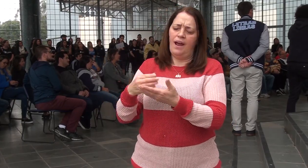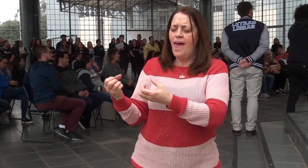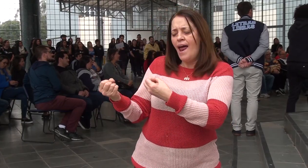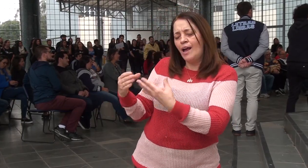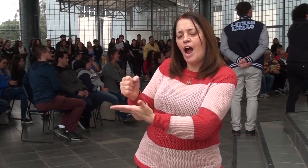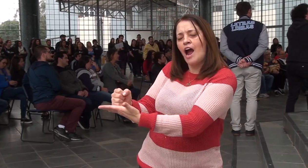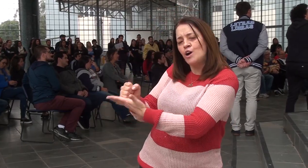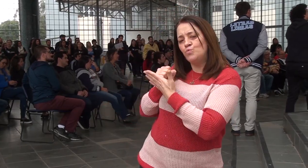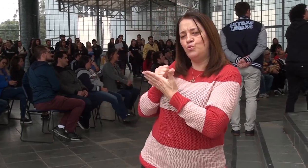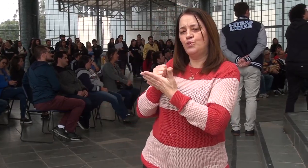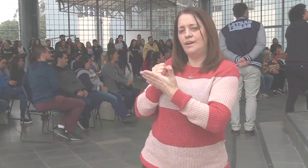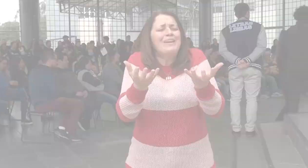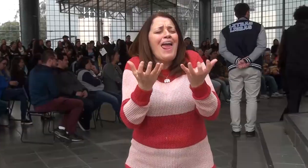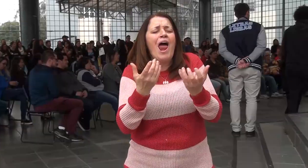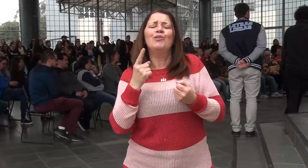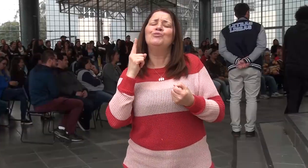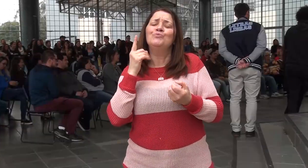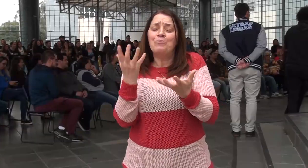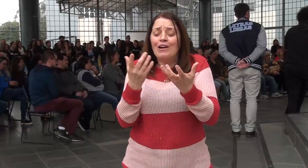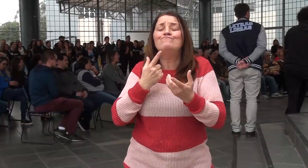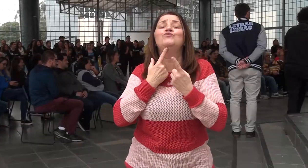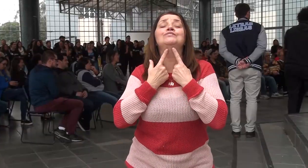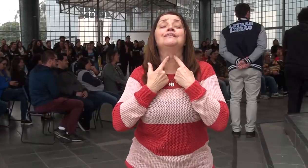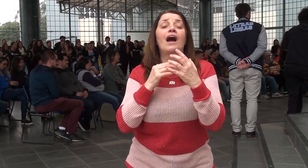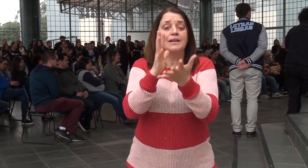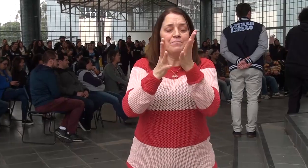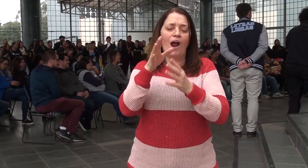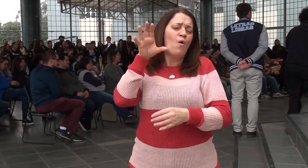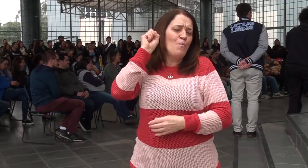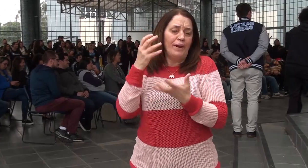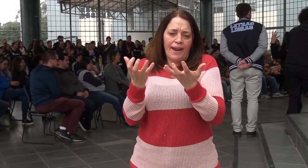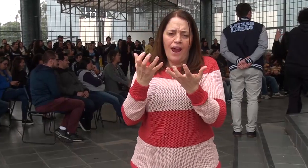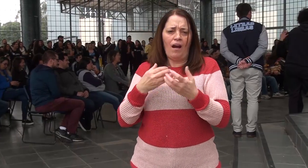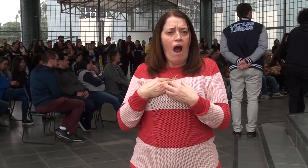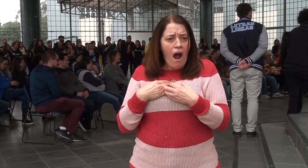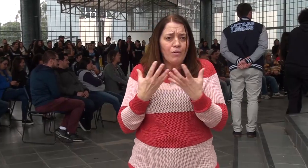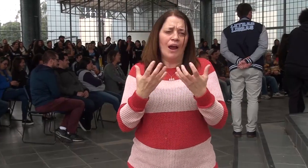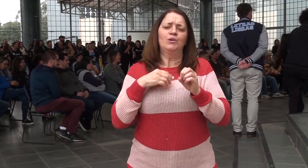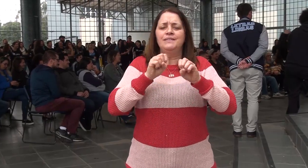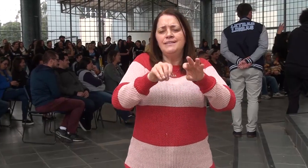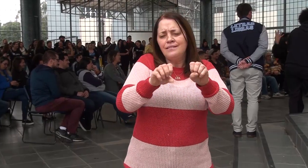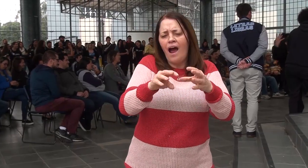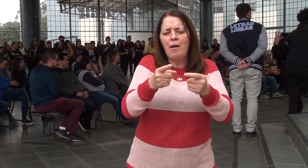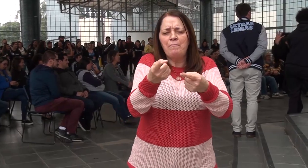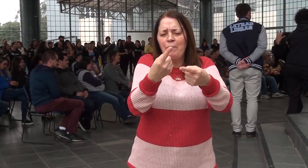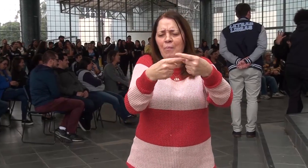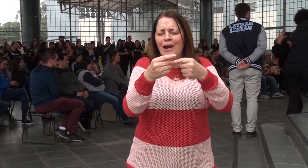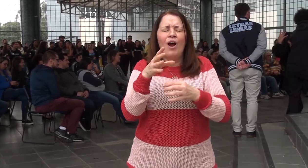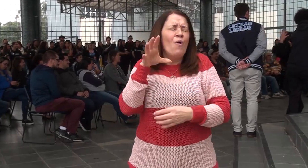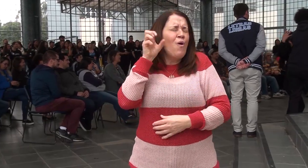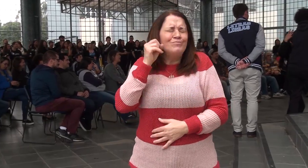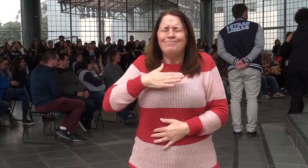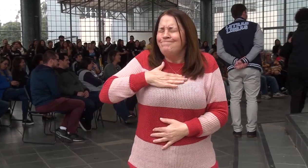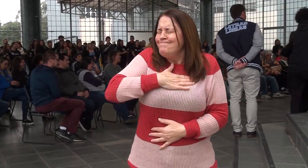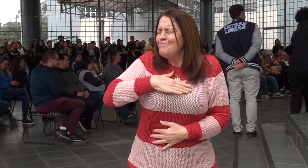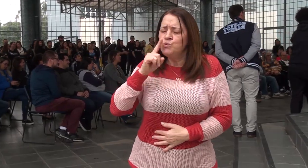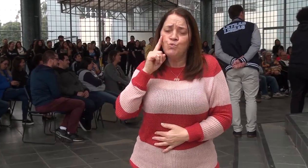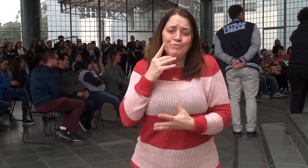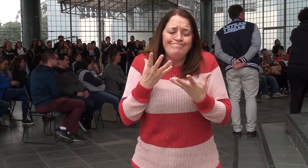auxiliam, né? E a minha vontade é o que? É ensinar todas as pessoas que têm esse interesse com a Libras.